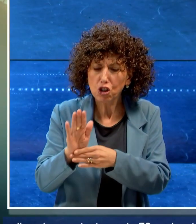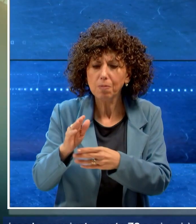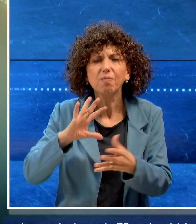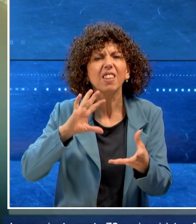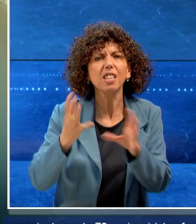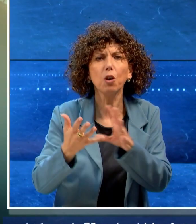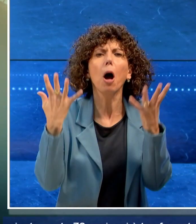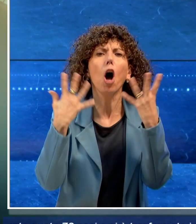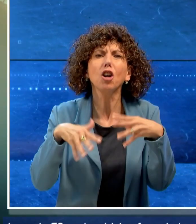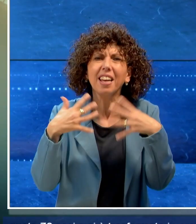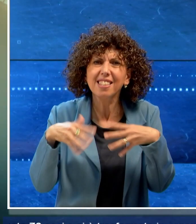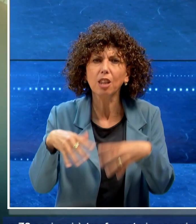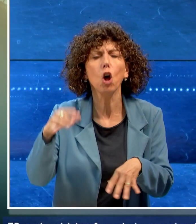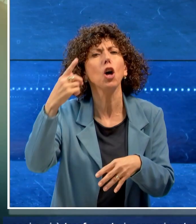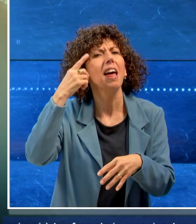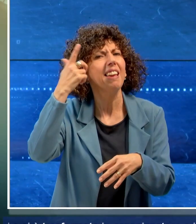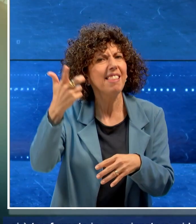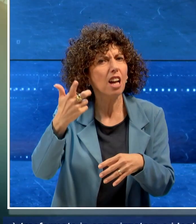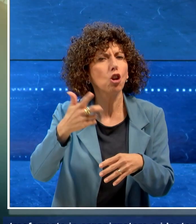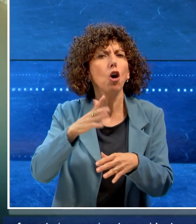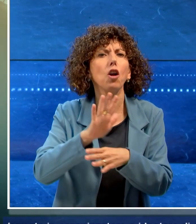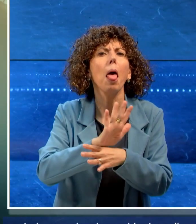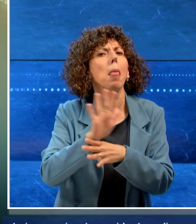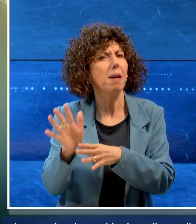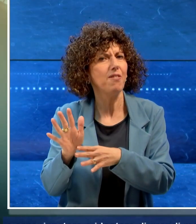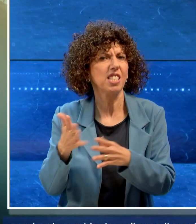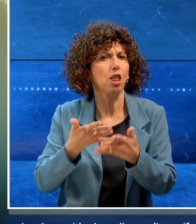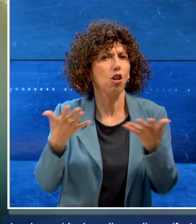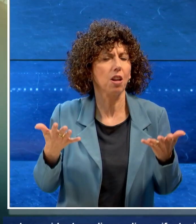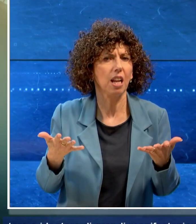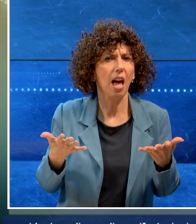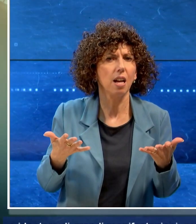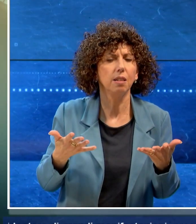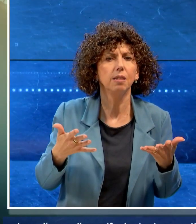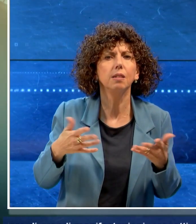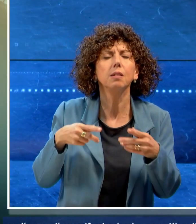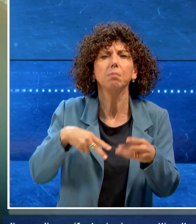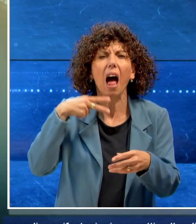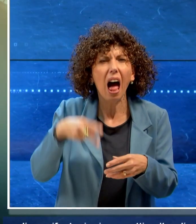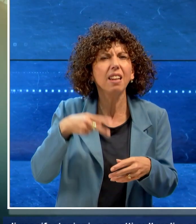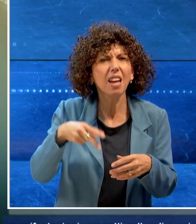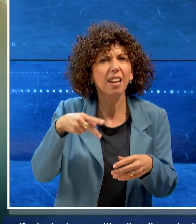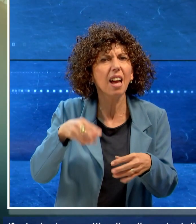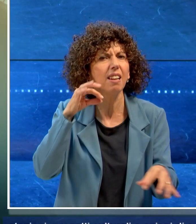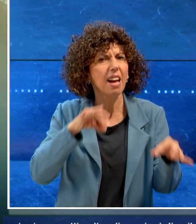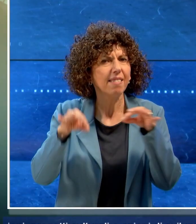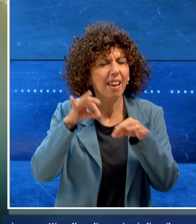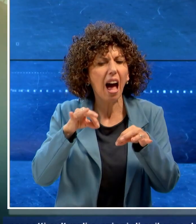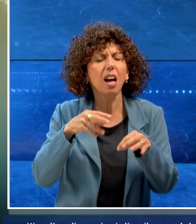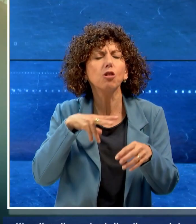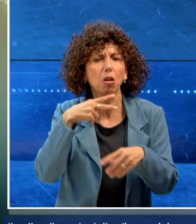organizzatore e ideatore di grandi manifestazioni. Nel corso degli anni l'ente ha saputo